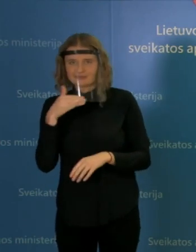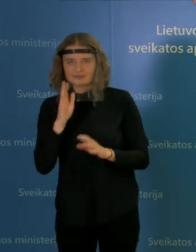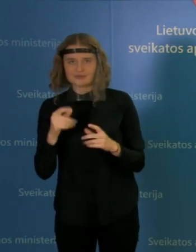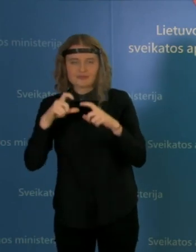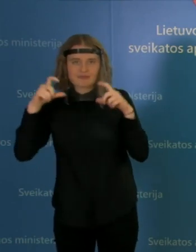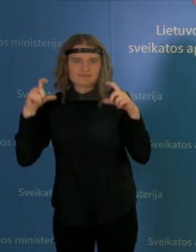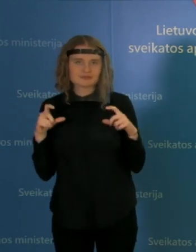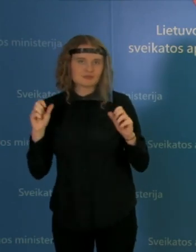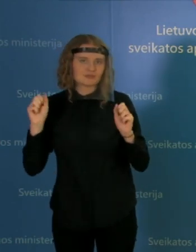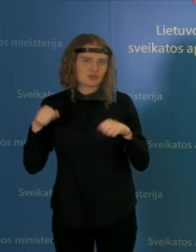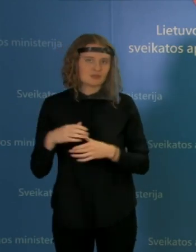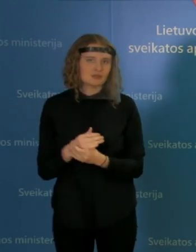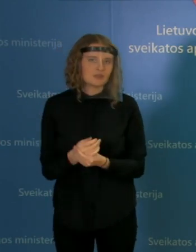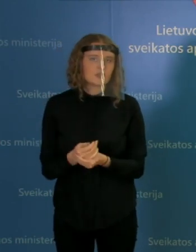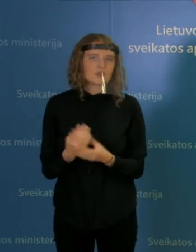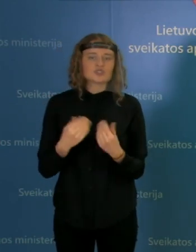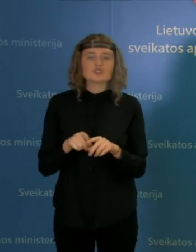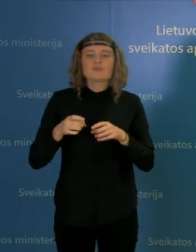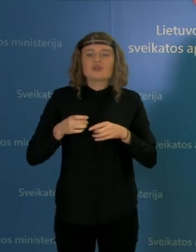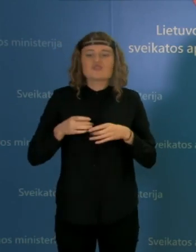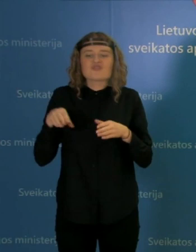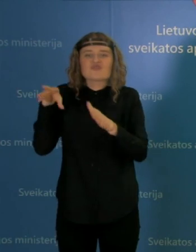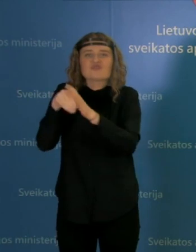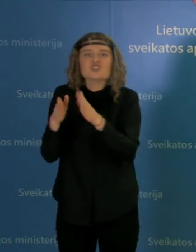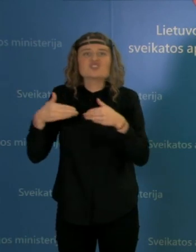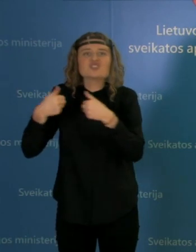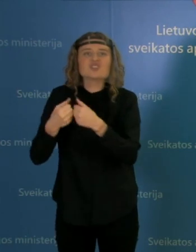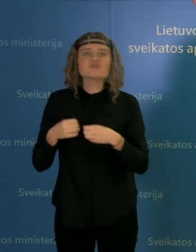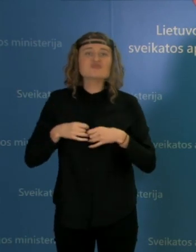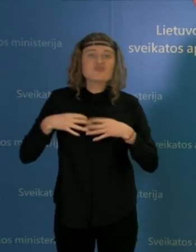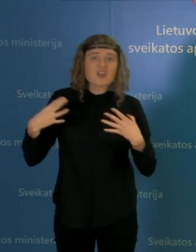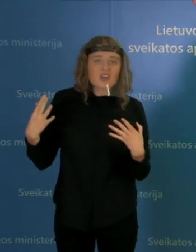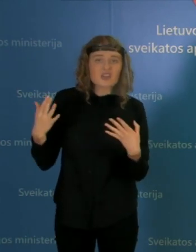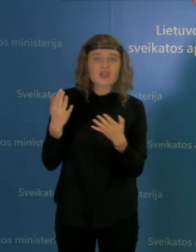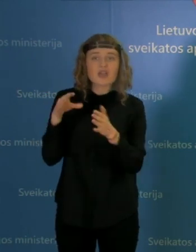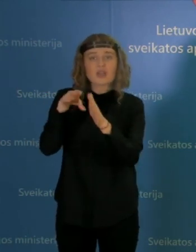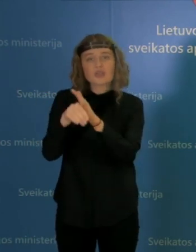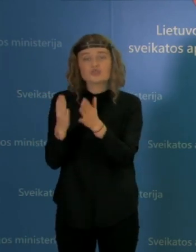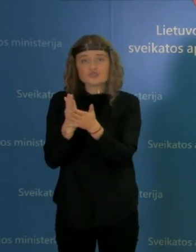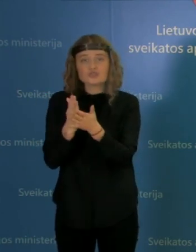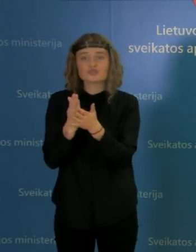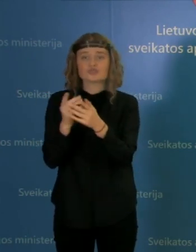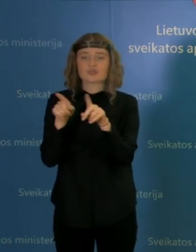Girdim apie šventes šeimos, girdim, ką direktorius paminėjo apie įmonės,